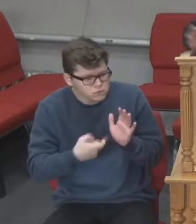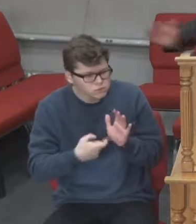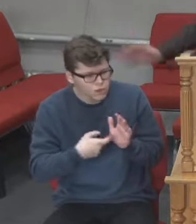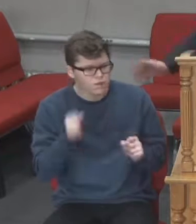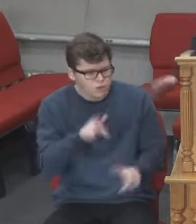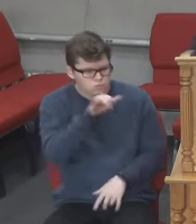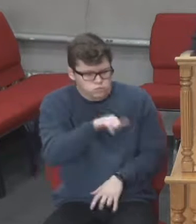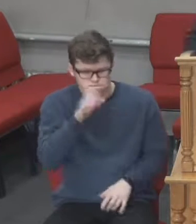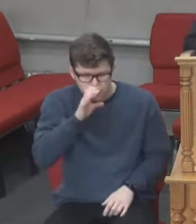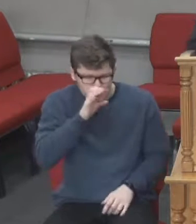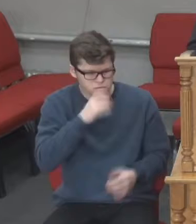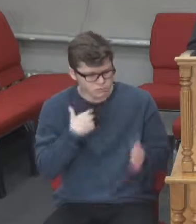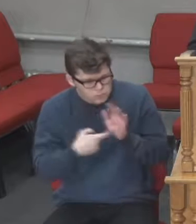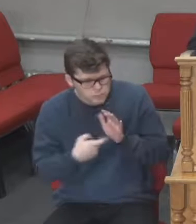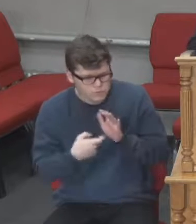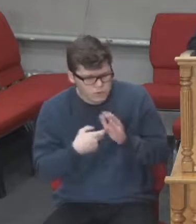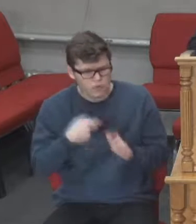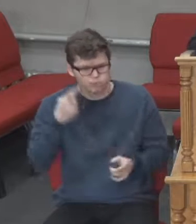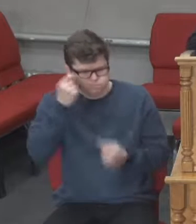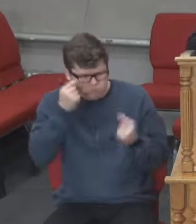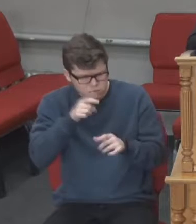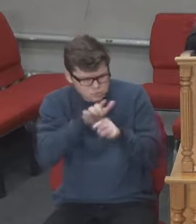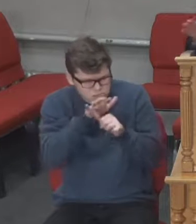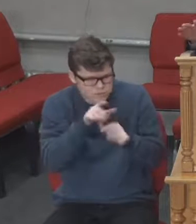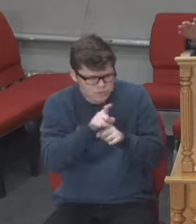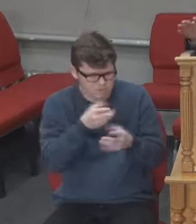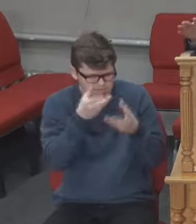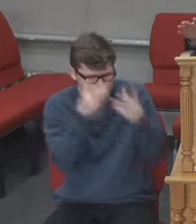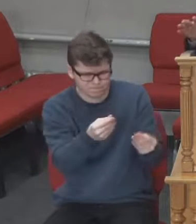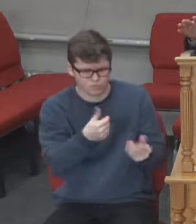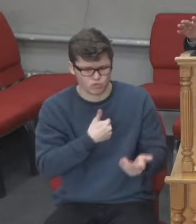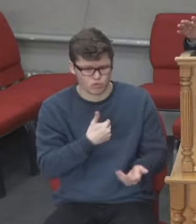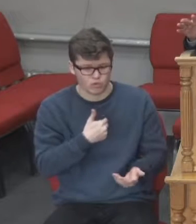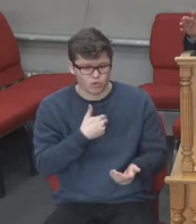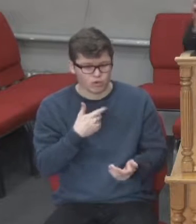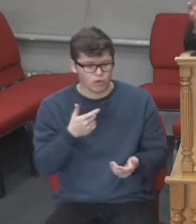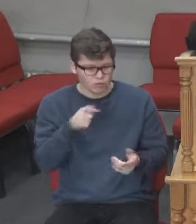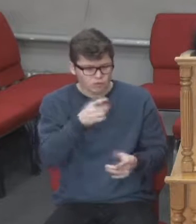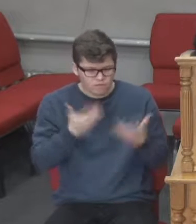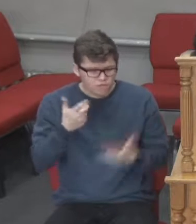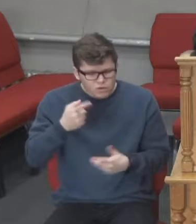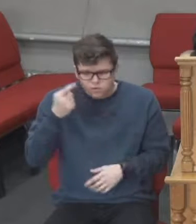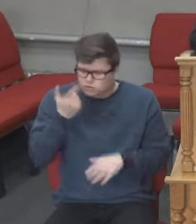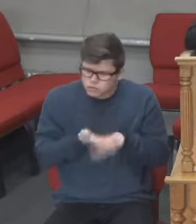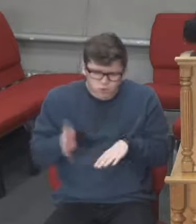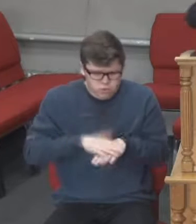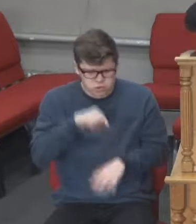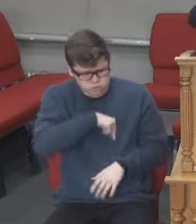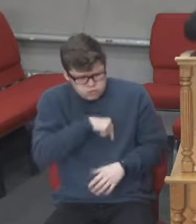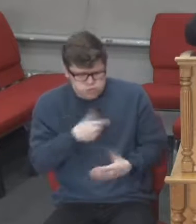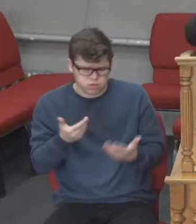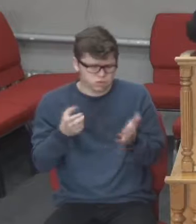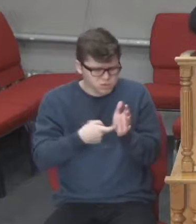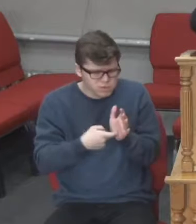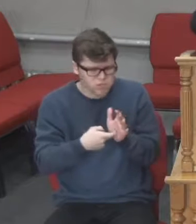це погано, все, вмирали. А психологічно? У вас же так все розчавило. Ви просто, ви ж розумієте, в якій ви ситуації?